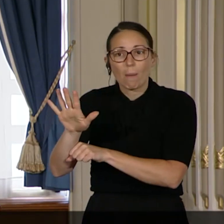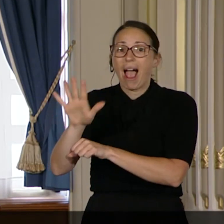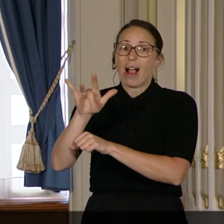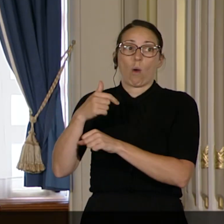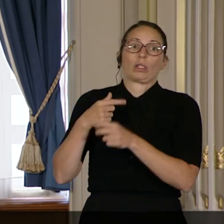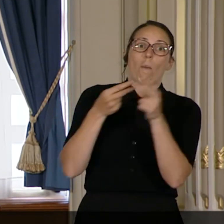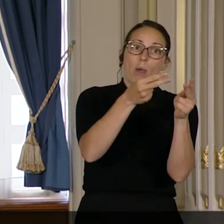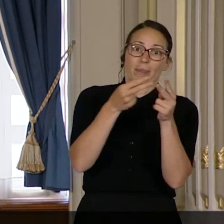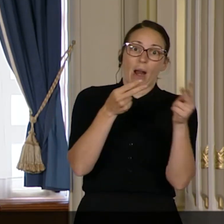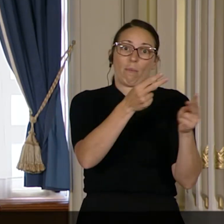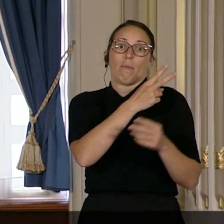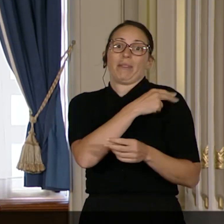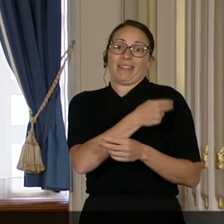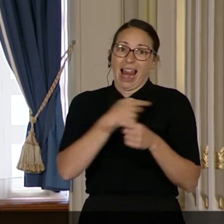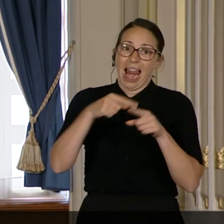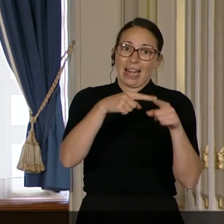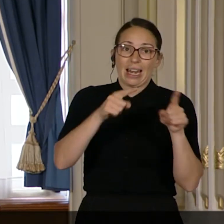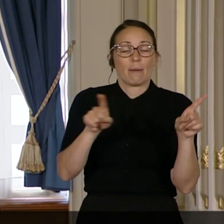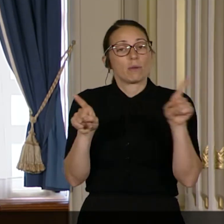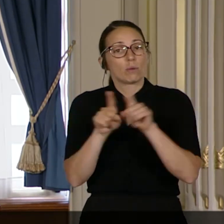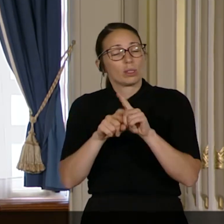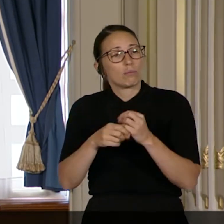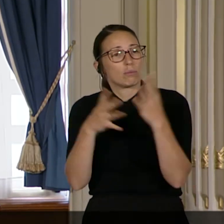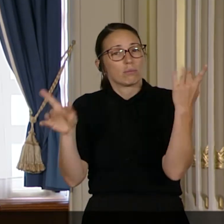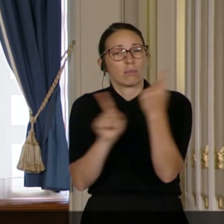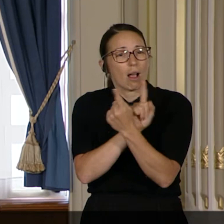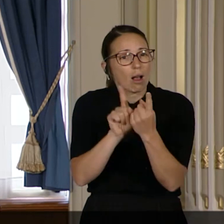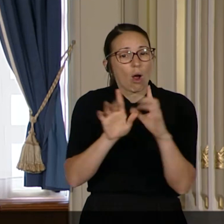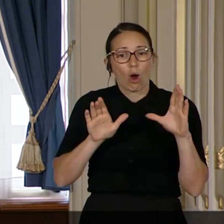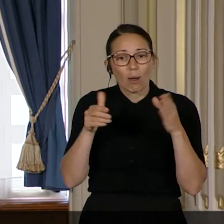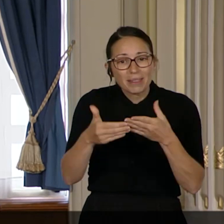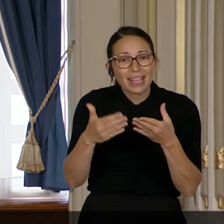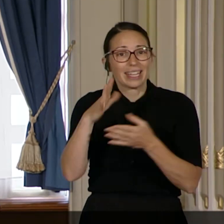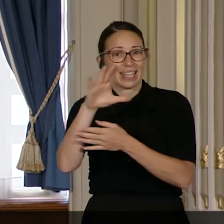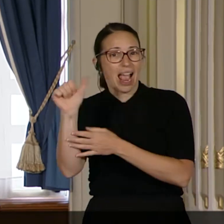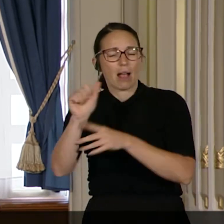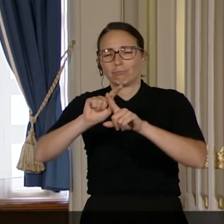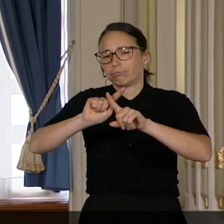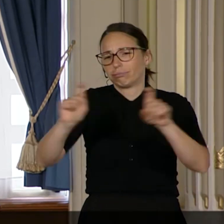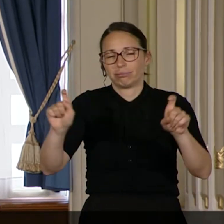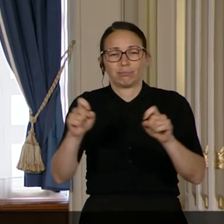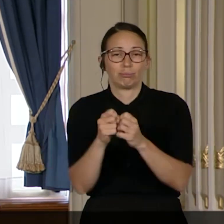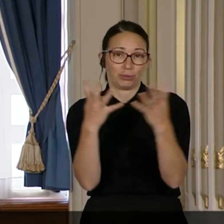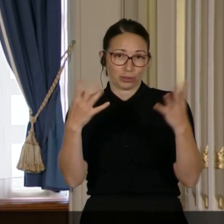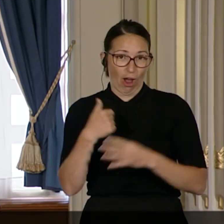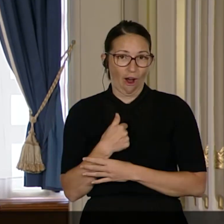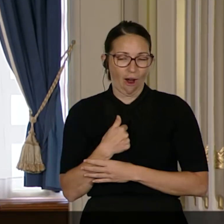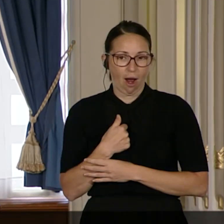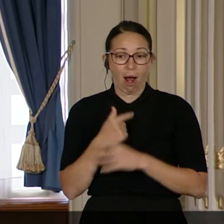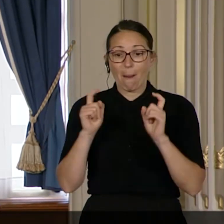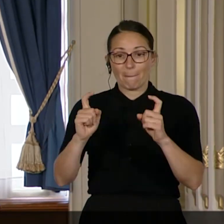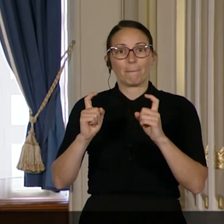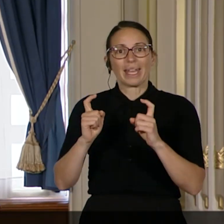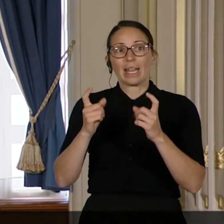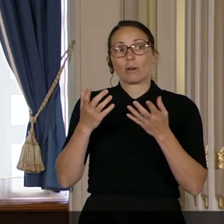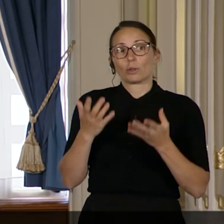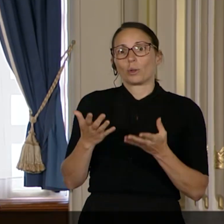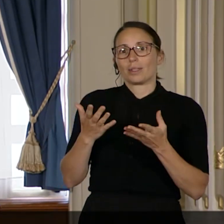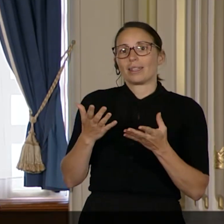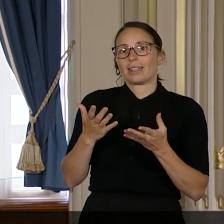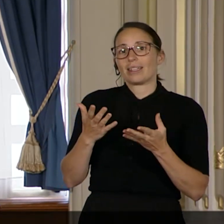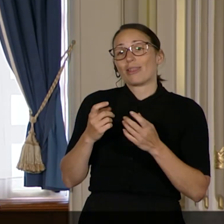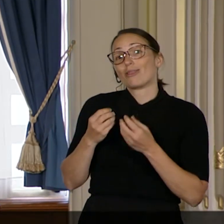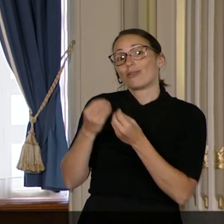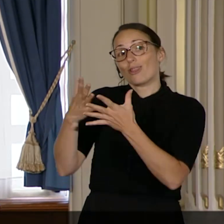hospitalisations, mais aussi dans mes nombreuses rencontres de comités, de CA, etc. Ce prix, aujourd'hui, te revient aussi,